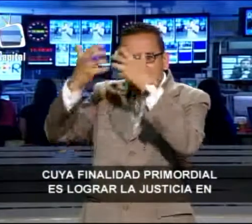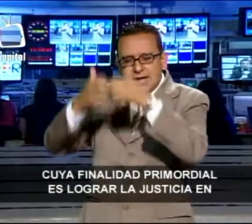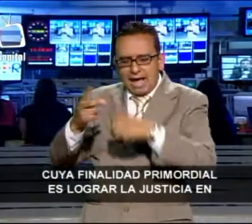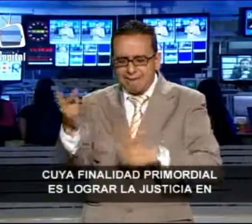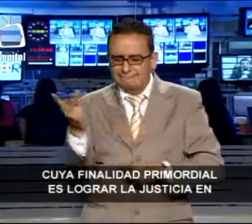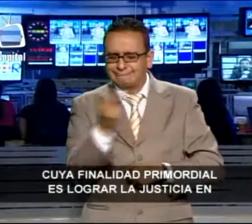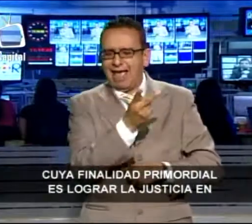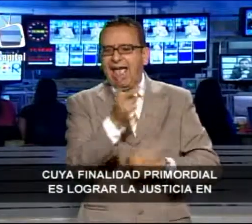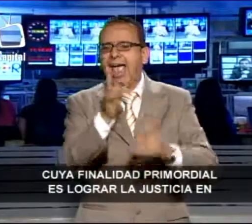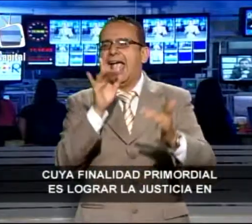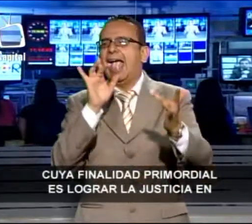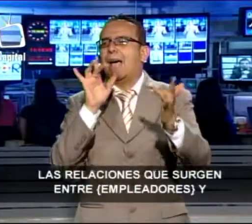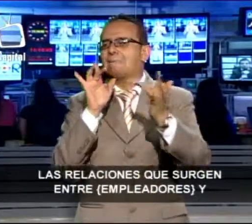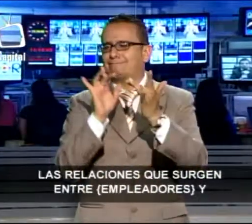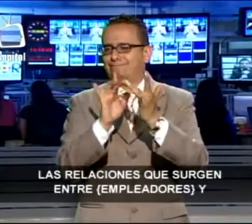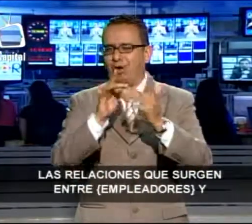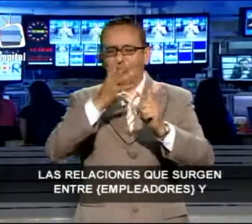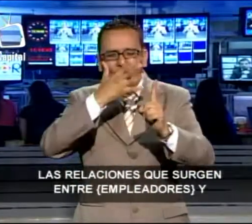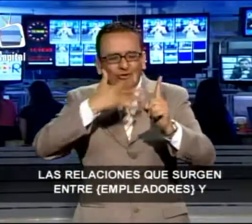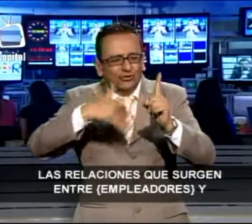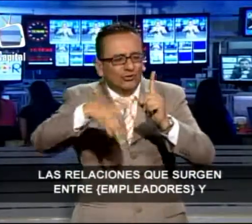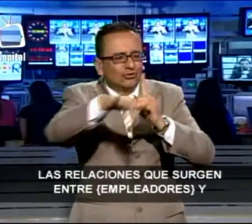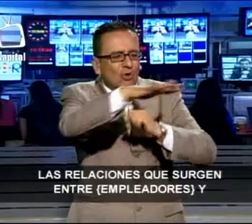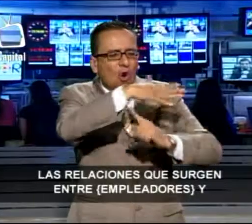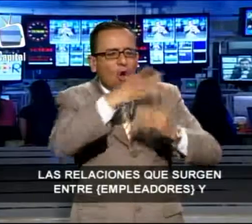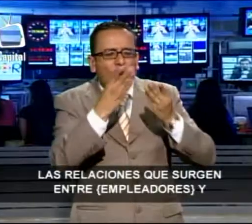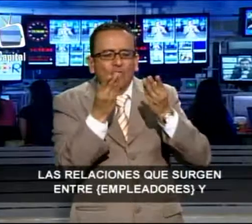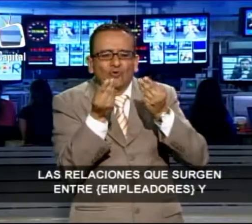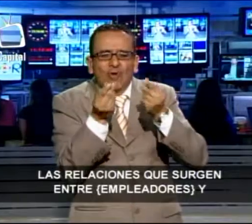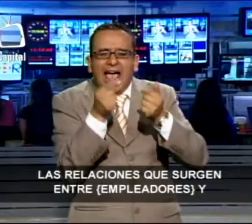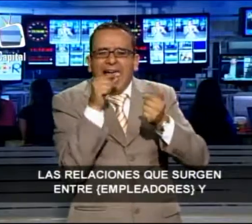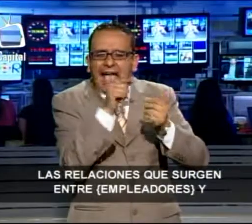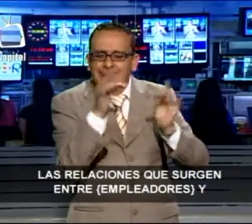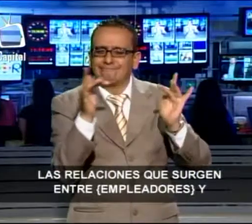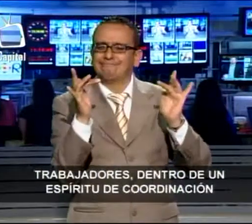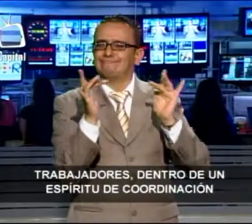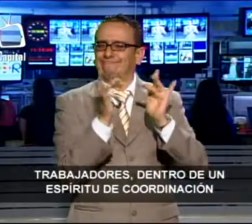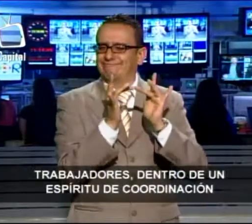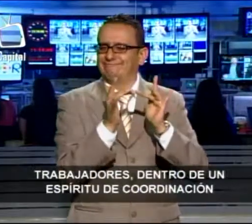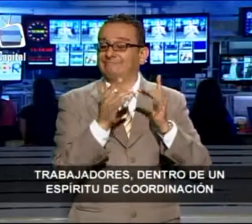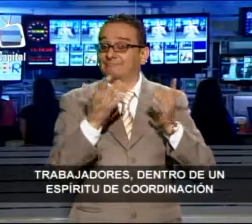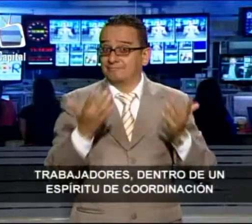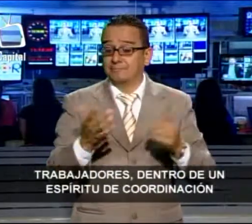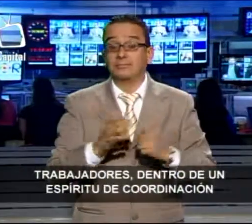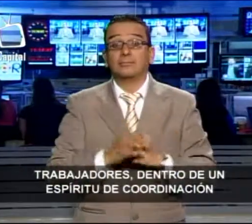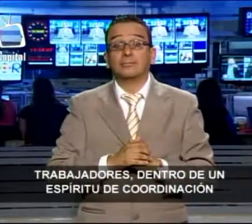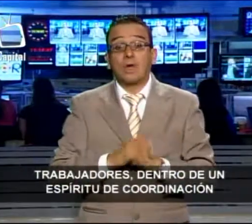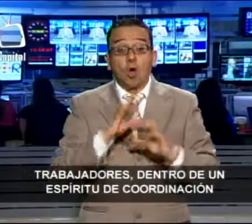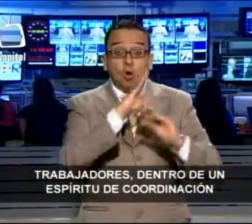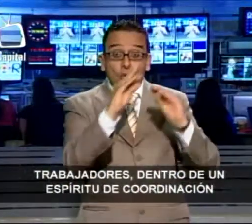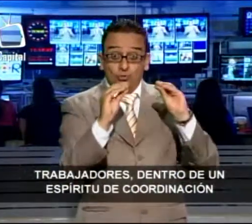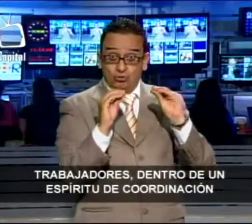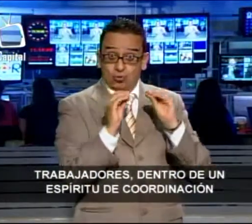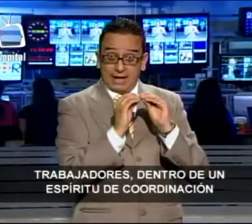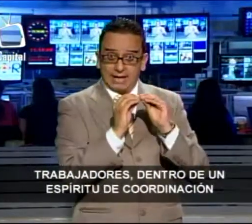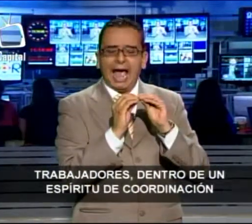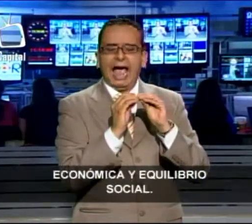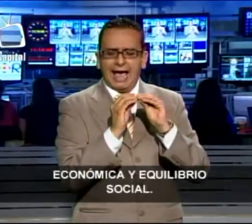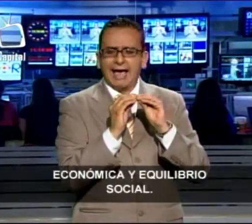lograr la justicia en las relaciones que surgen entre empleadores y trabajadores dentro de un espíritu de coordinación económica